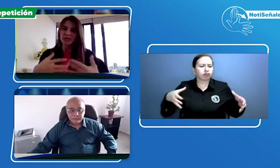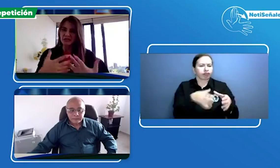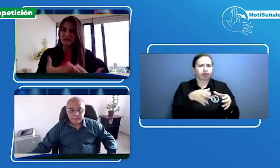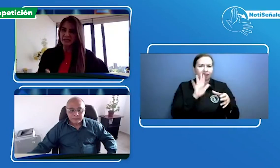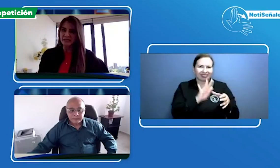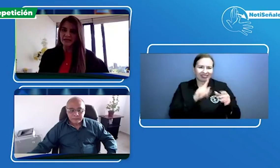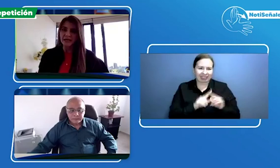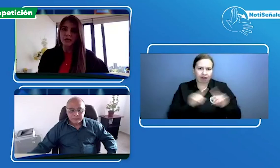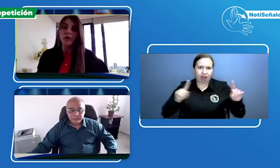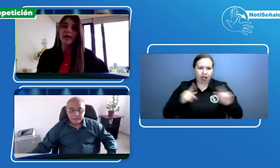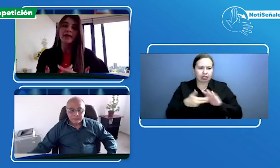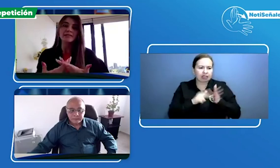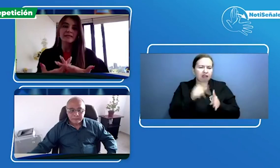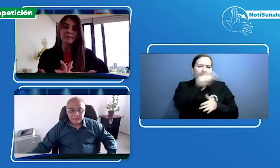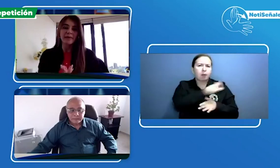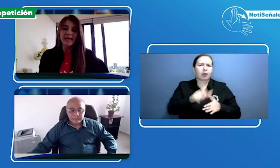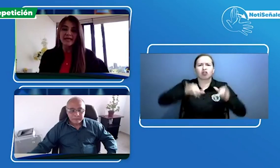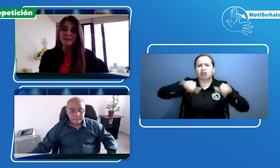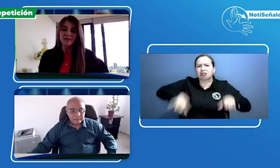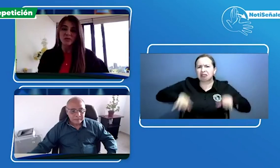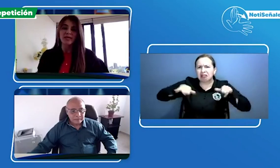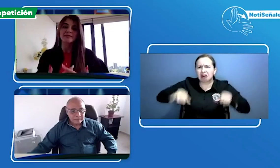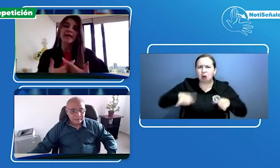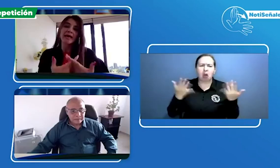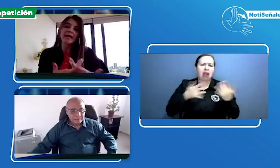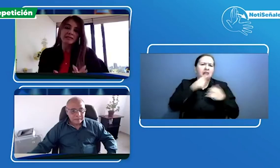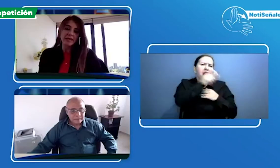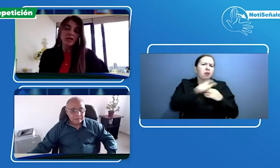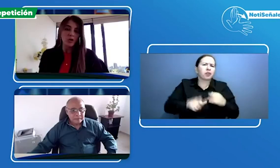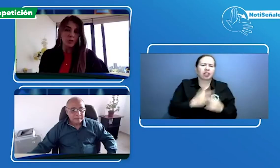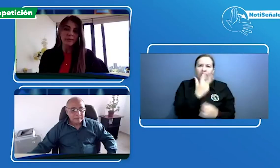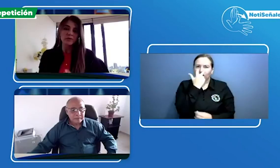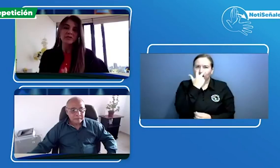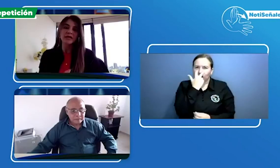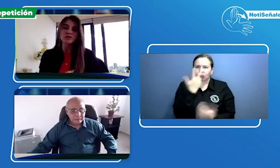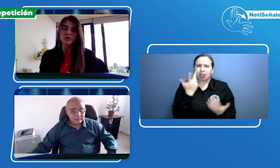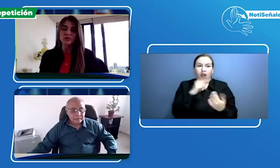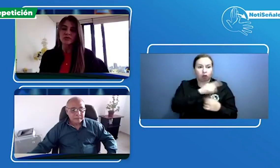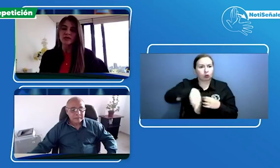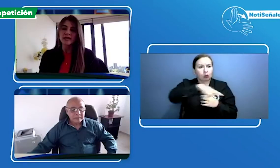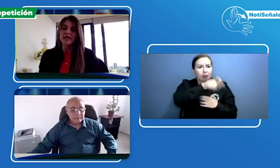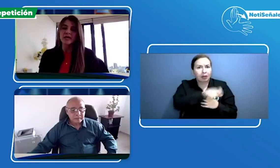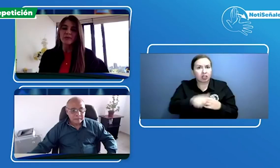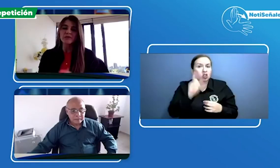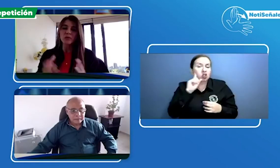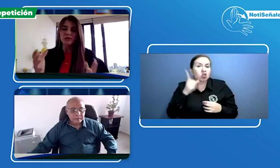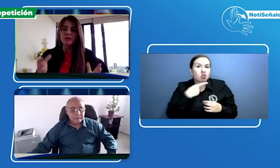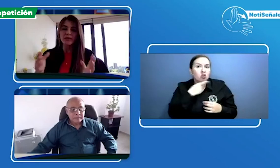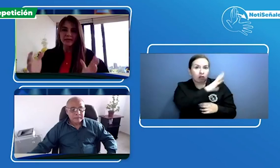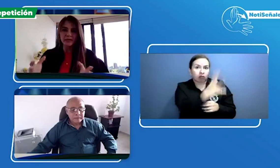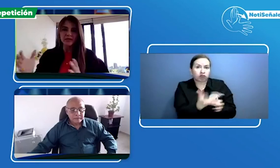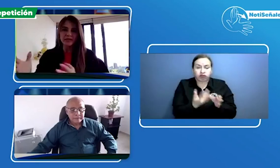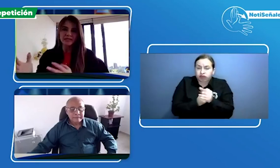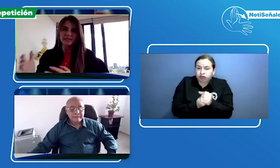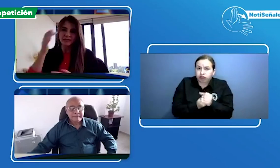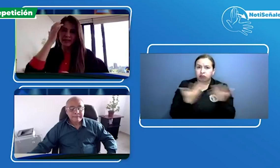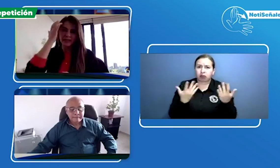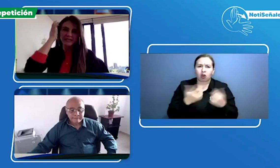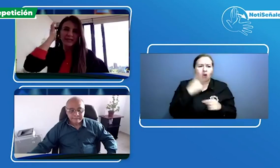aquellos que están en silla de ruedas, también las personas ciegas, incluimos a los sordos y pues cualquier otra de estas diferencias. La